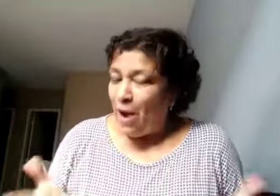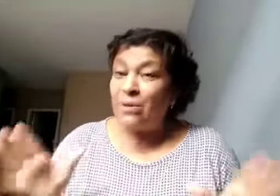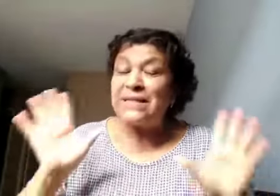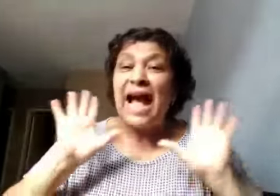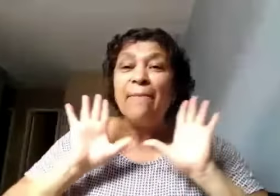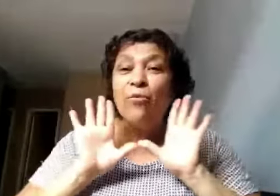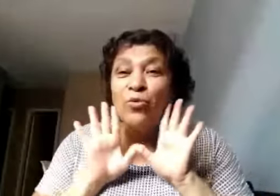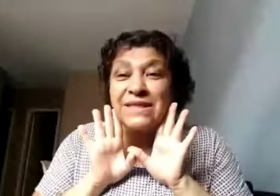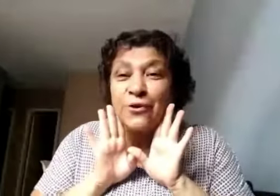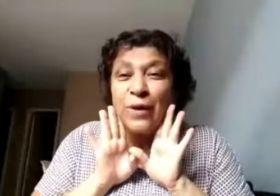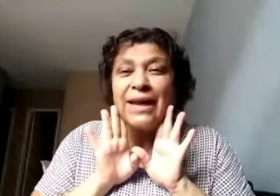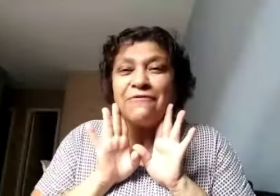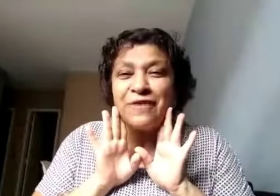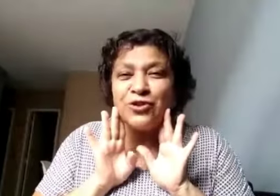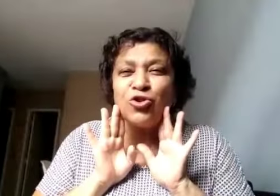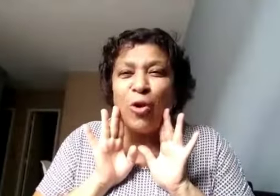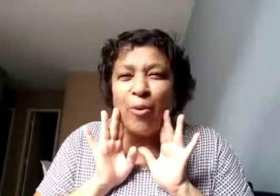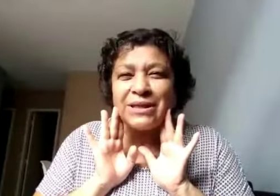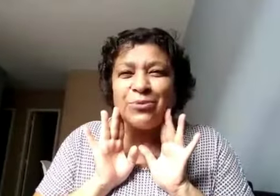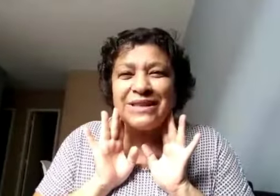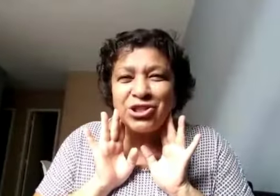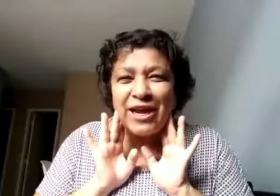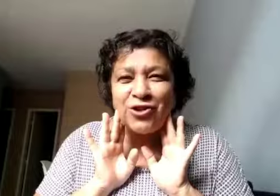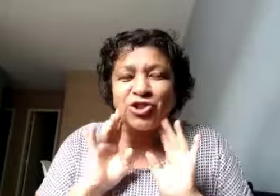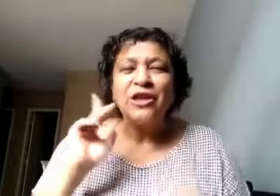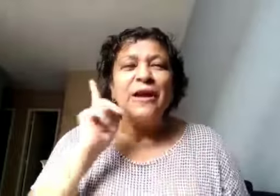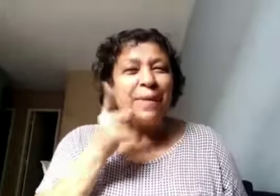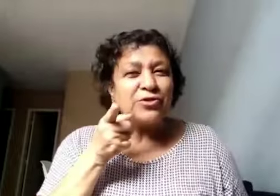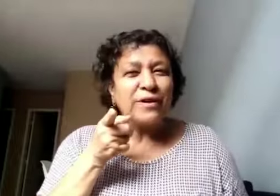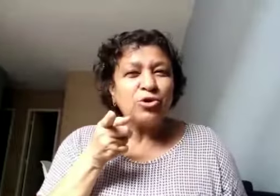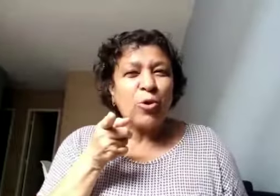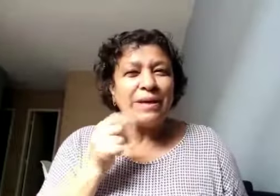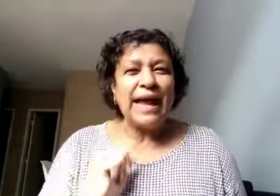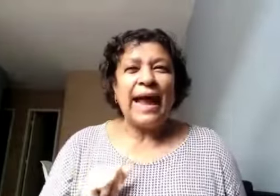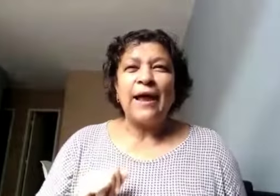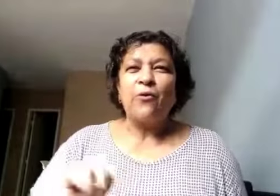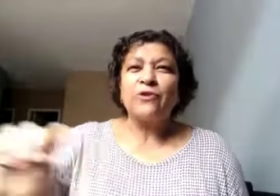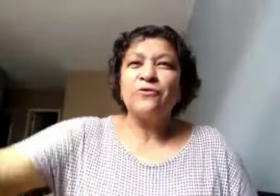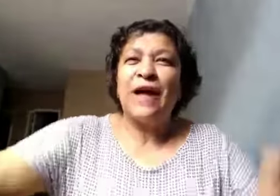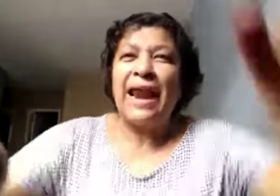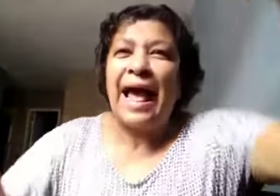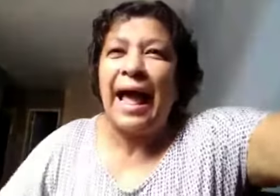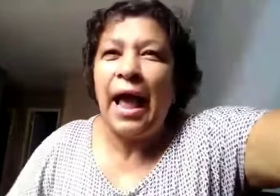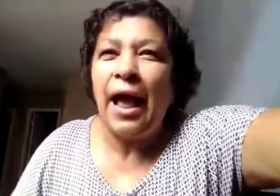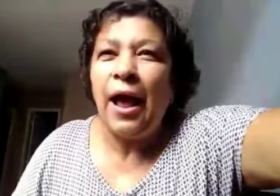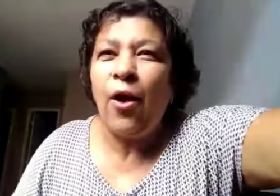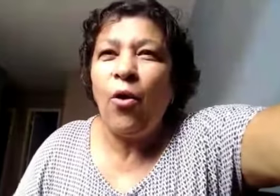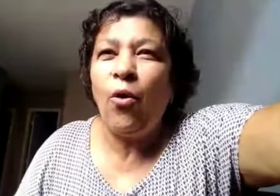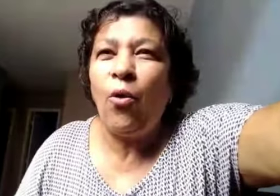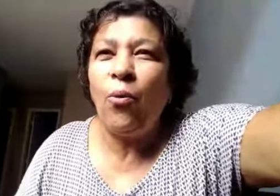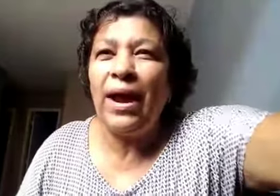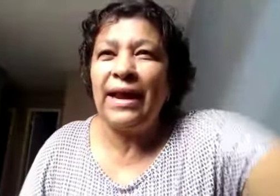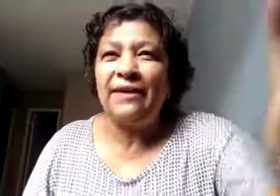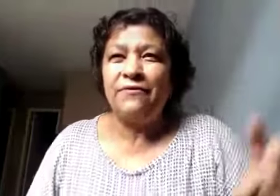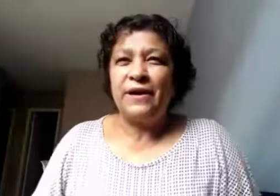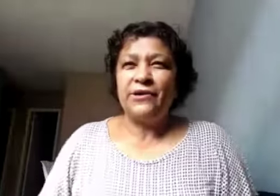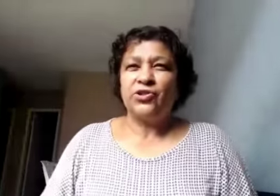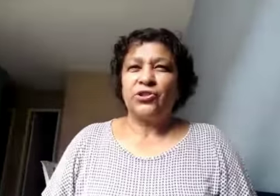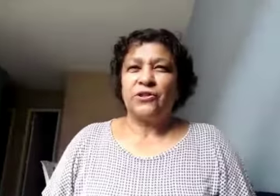palmas, a música do Elefante Incomoda Muita Gente. Mas vamos combinar? Quando falar um elefante,